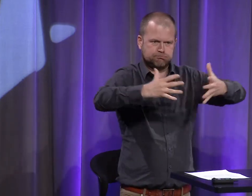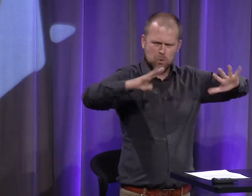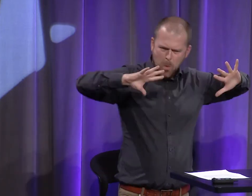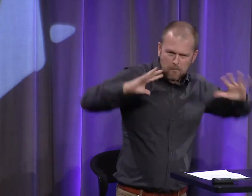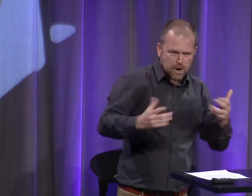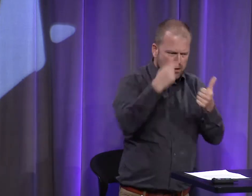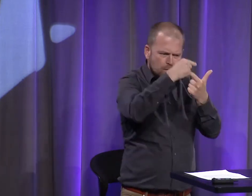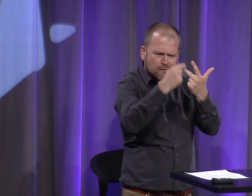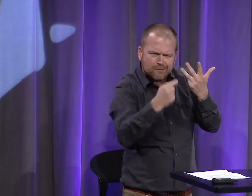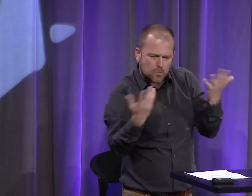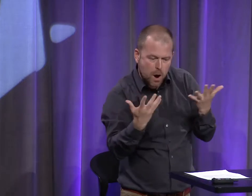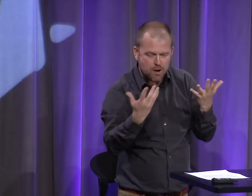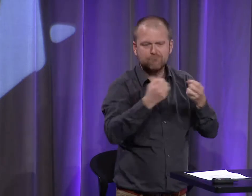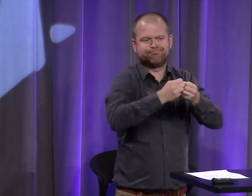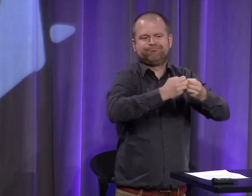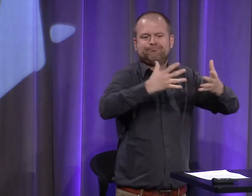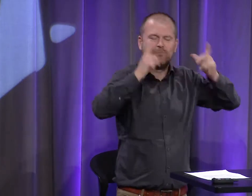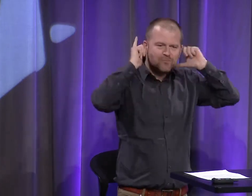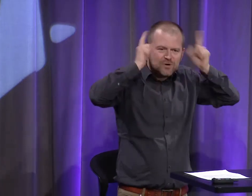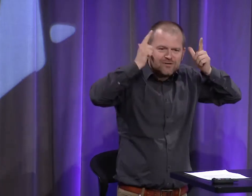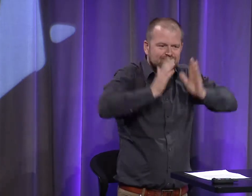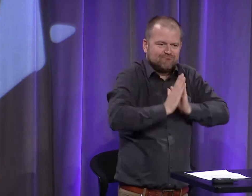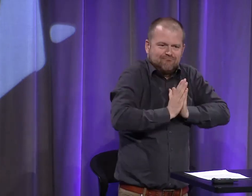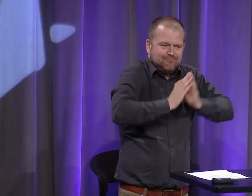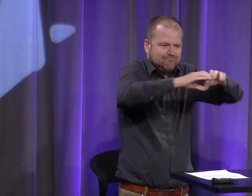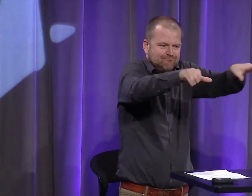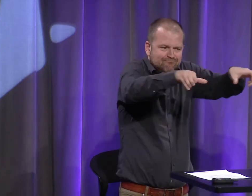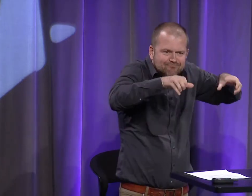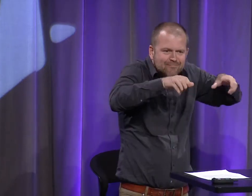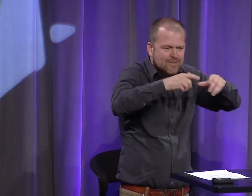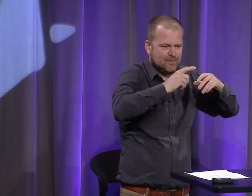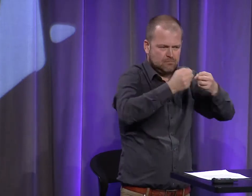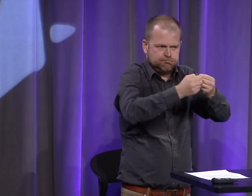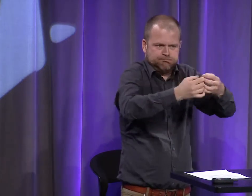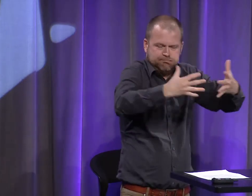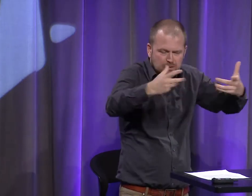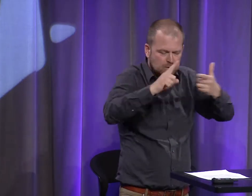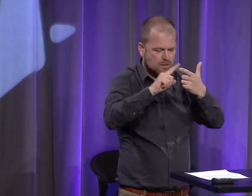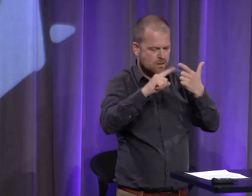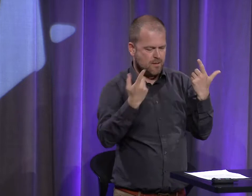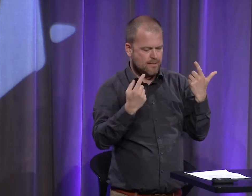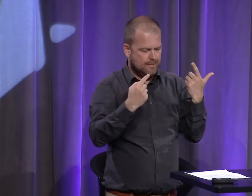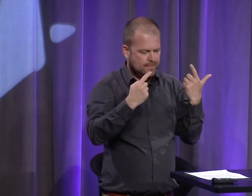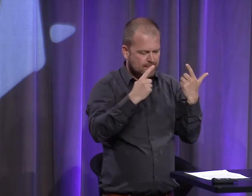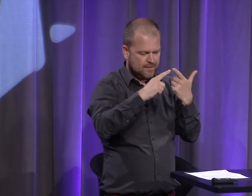C'est là où, justement, on se pose la question de l'émergence des communautés sourdes, grâce aux communautés monastiques.